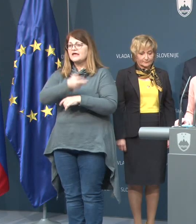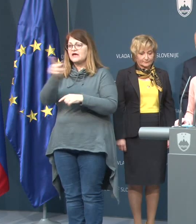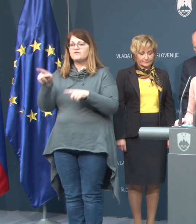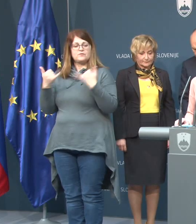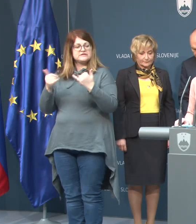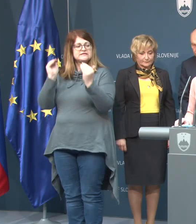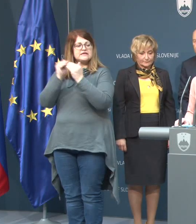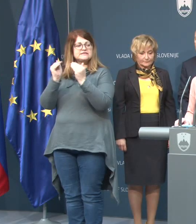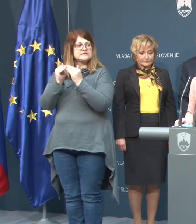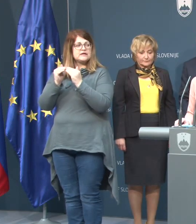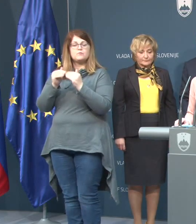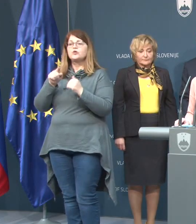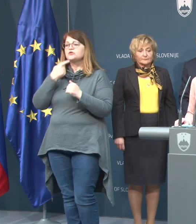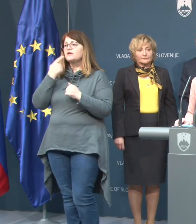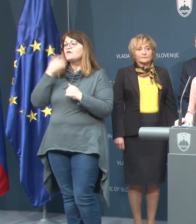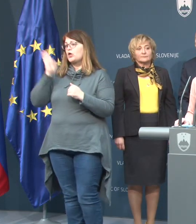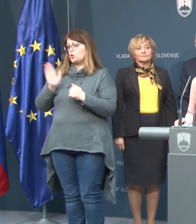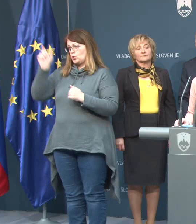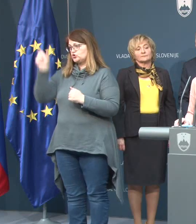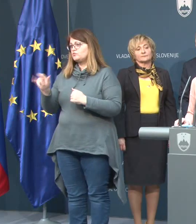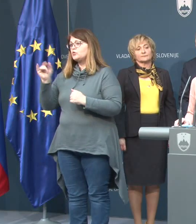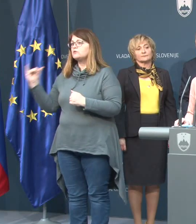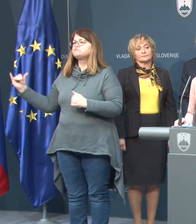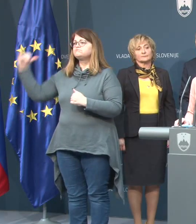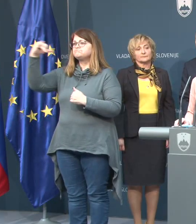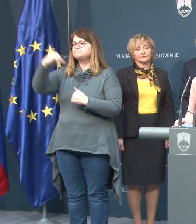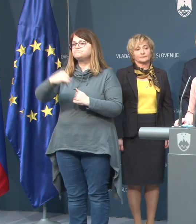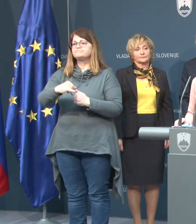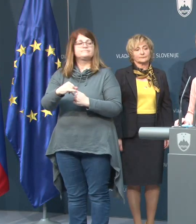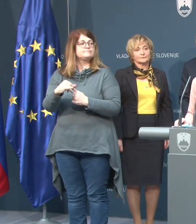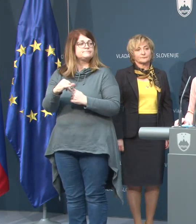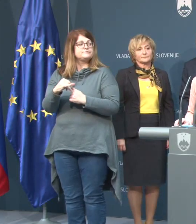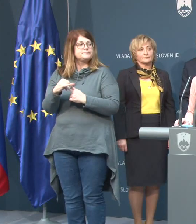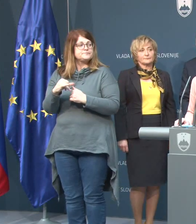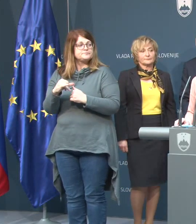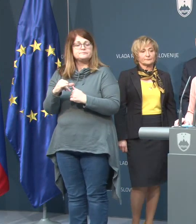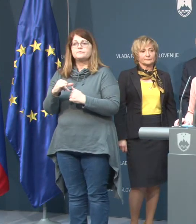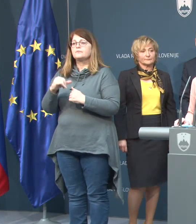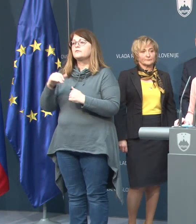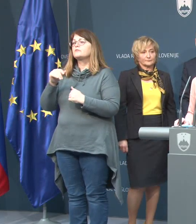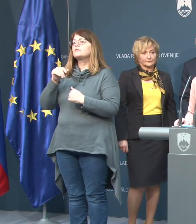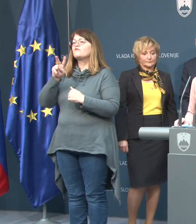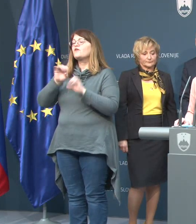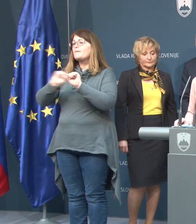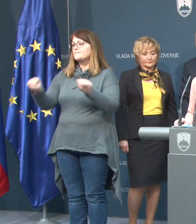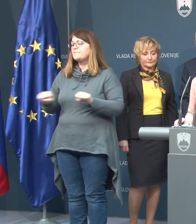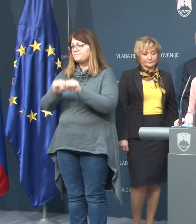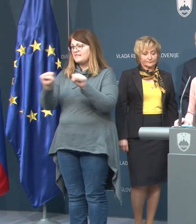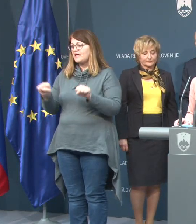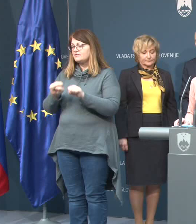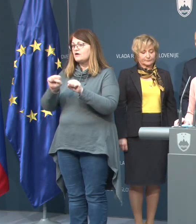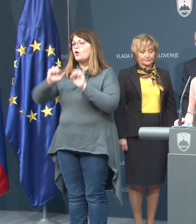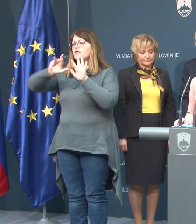sedaj seznanjamo. Torej, gospod je priletel na letališče Marko Polo v Benetkah